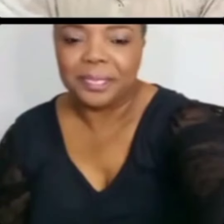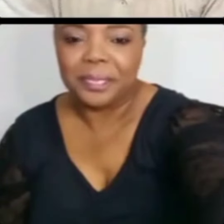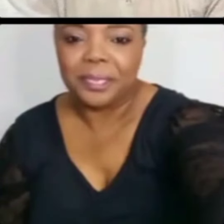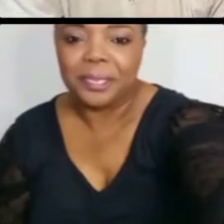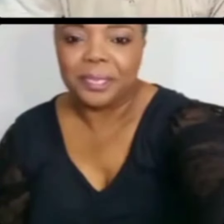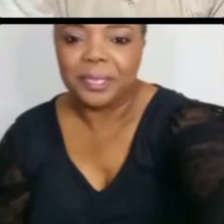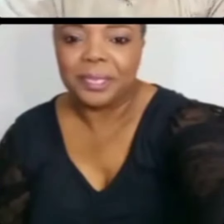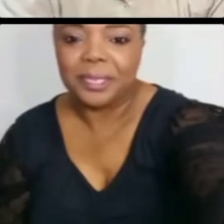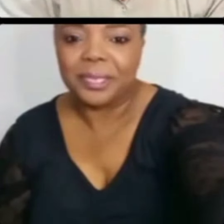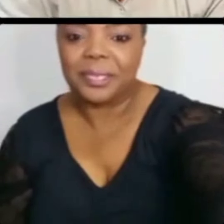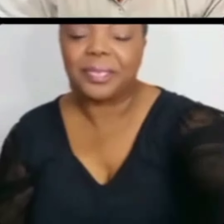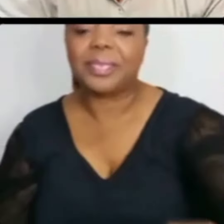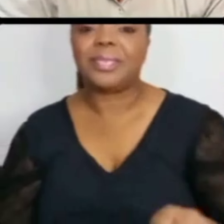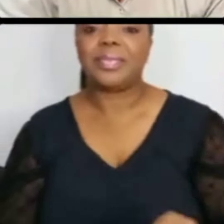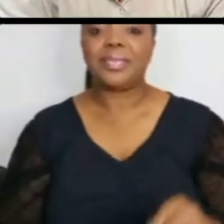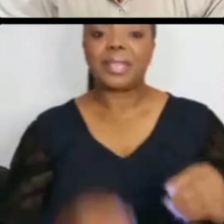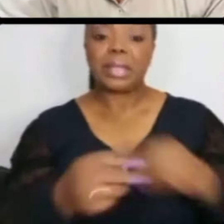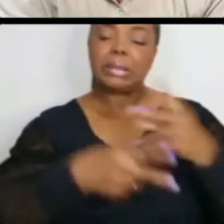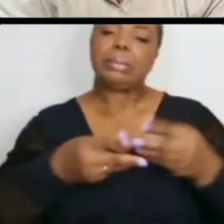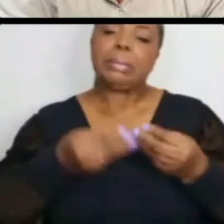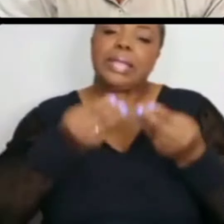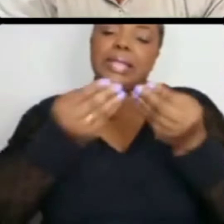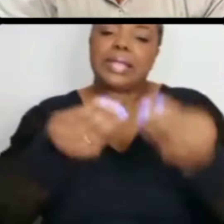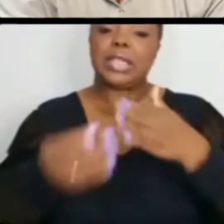Eu dei de presente pra minha mãe.